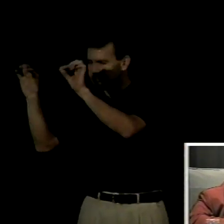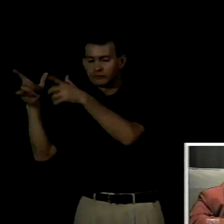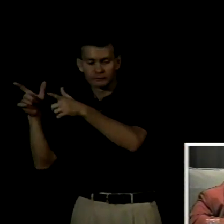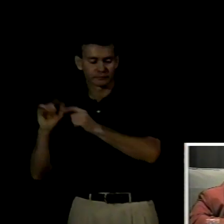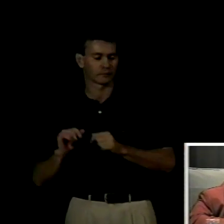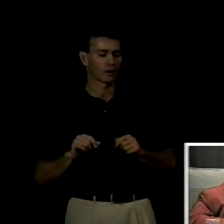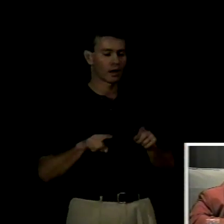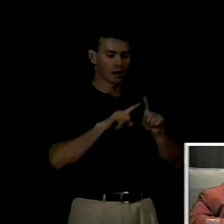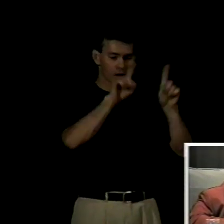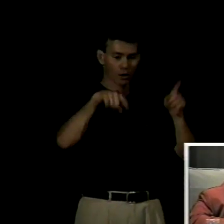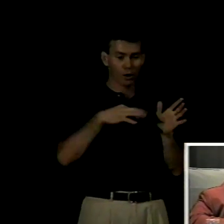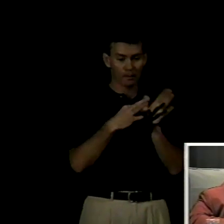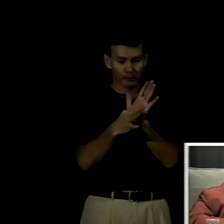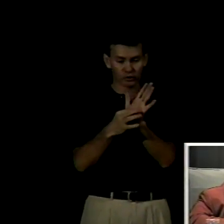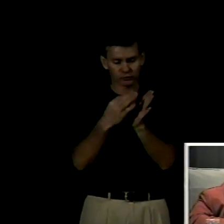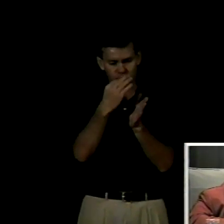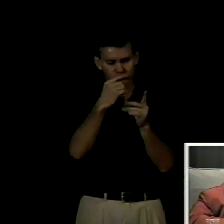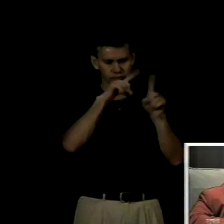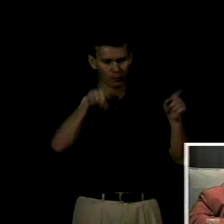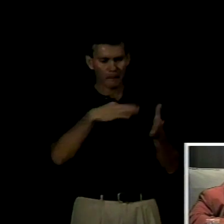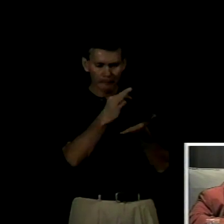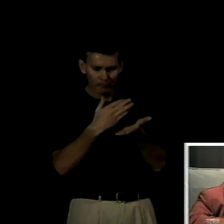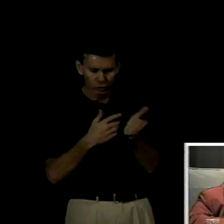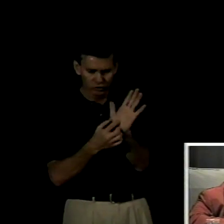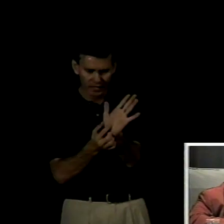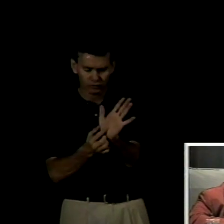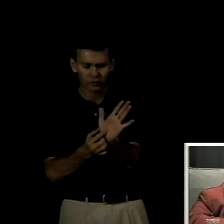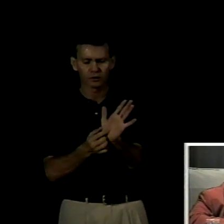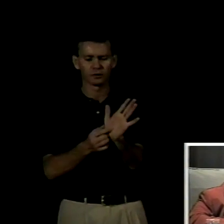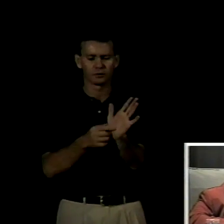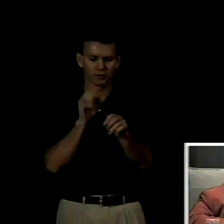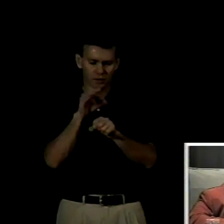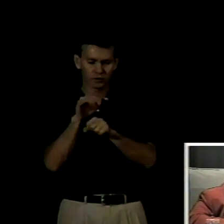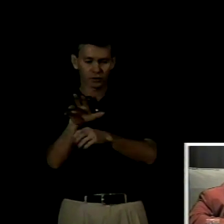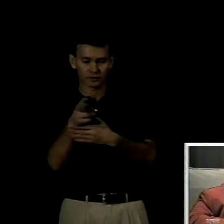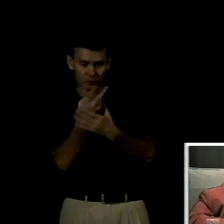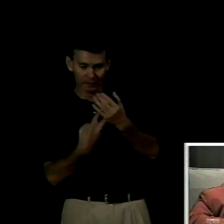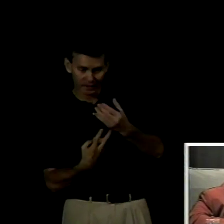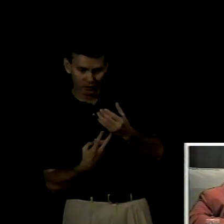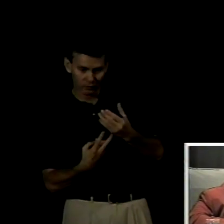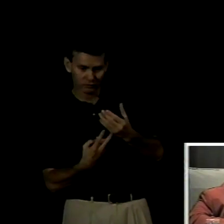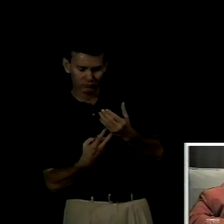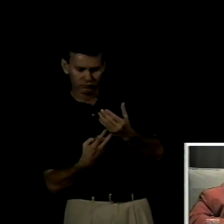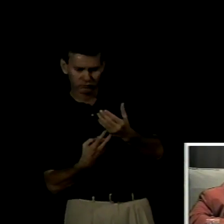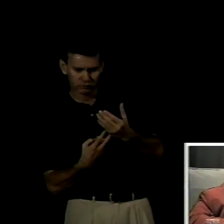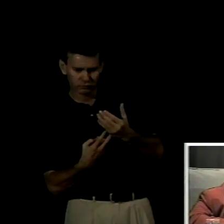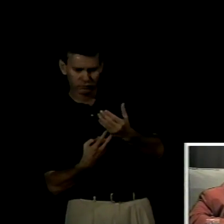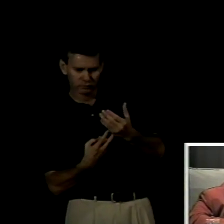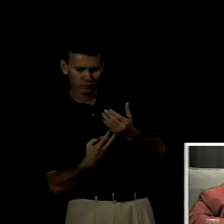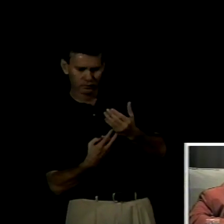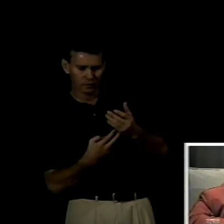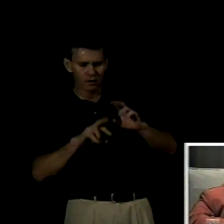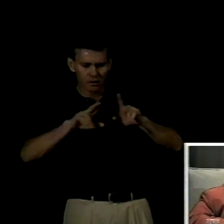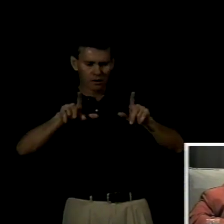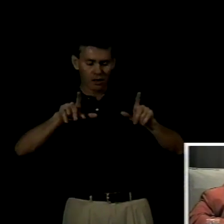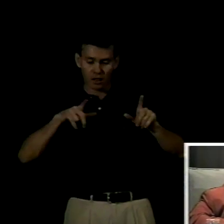de educación bilingüe supone un trabajo armónico entre profesionales y técnicos que pertenecen básicamente a tres diferentes culturas que no siempre